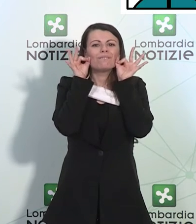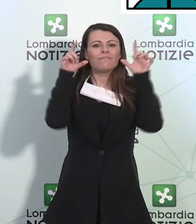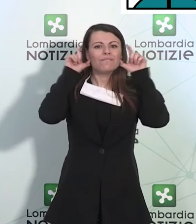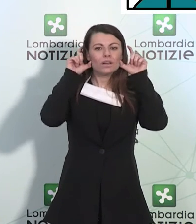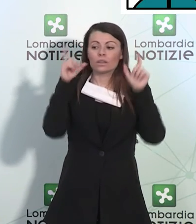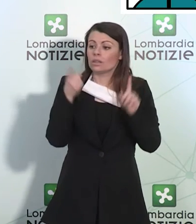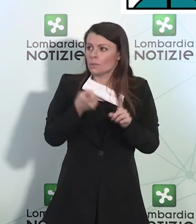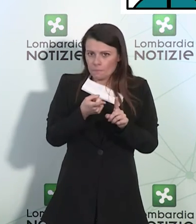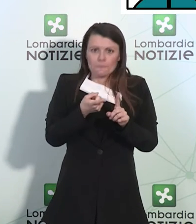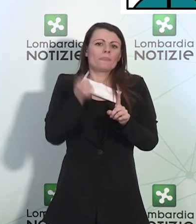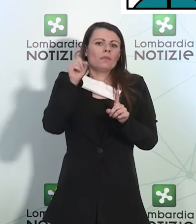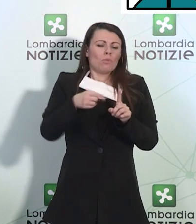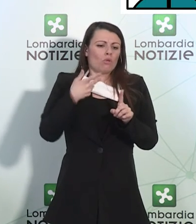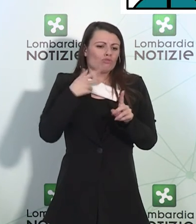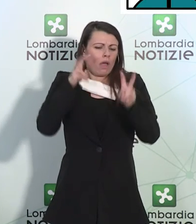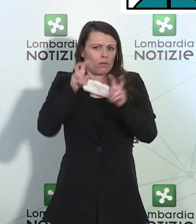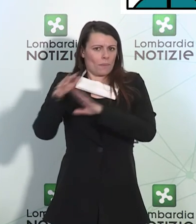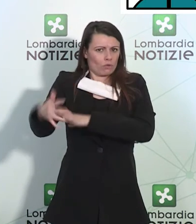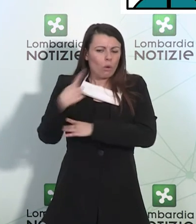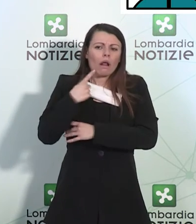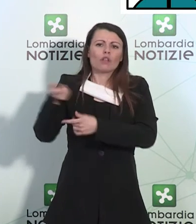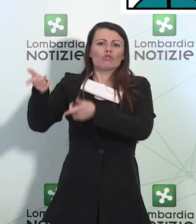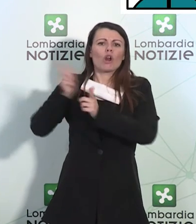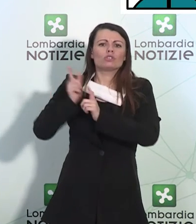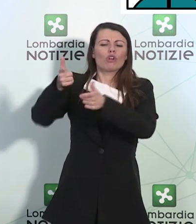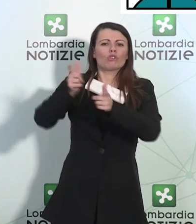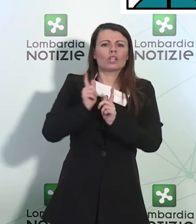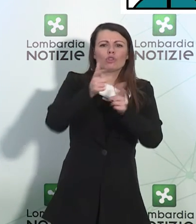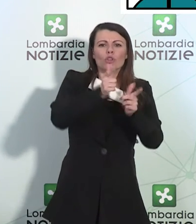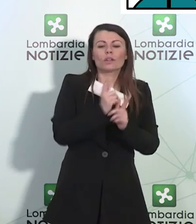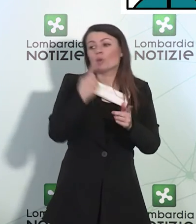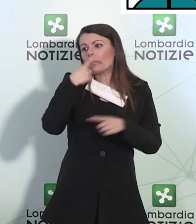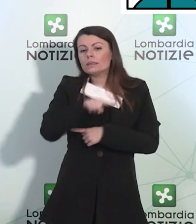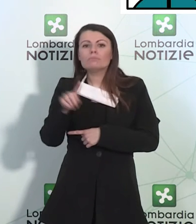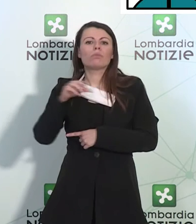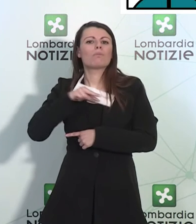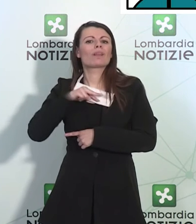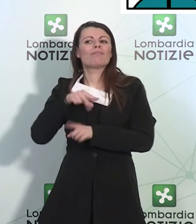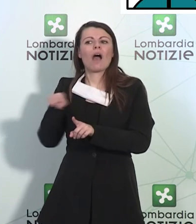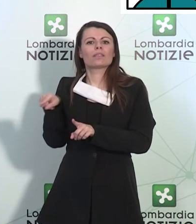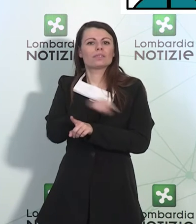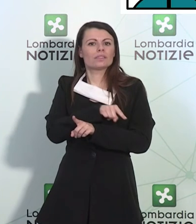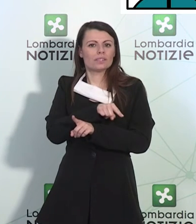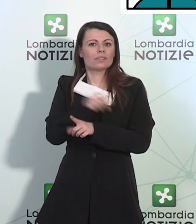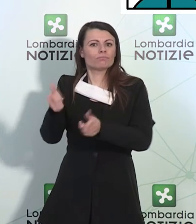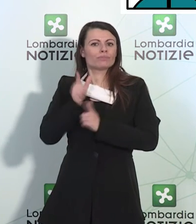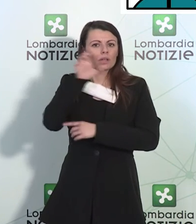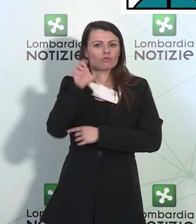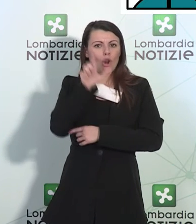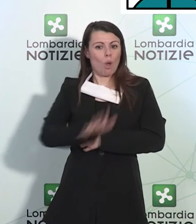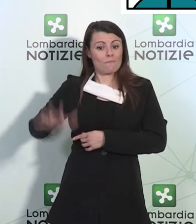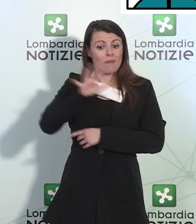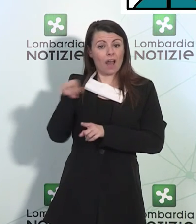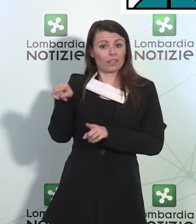alcune donazioni che vengono fatte a favore da privati da parte di Regione Lombardia volano